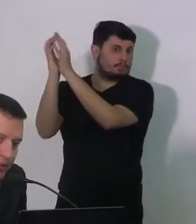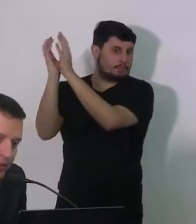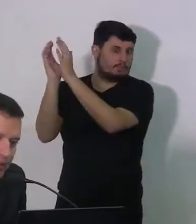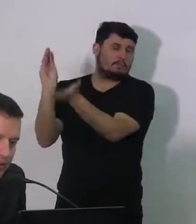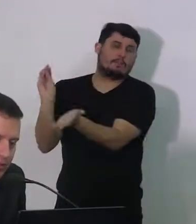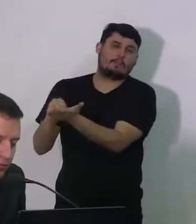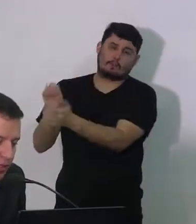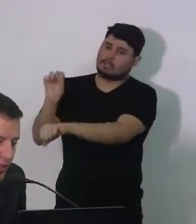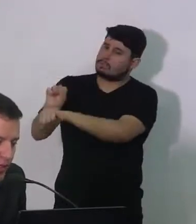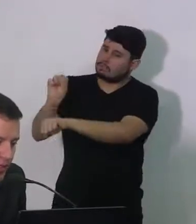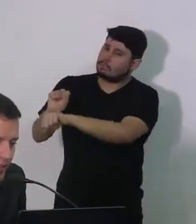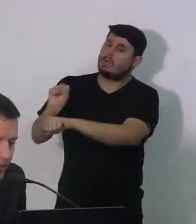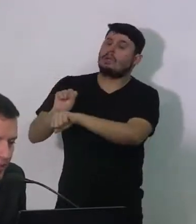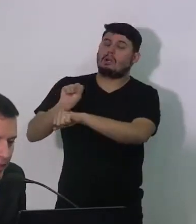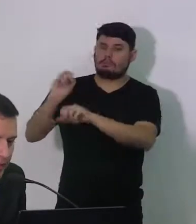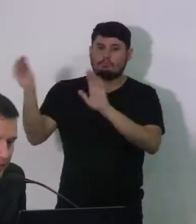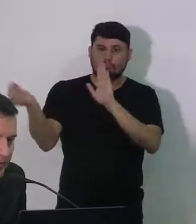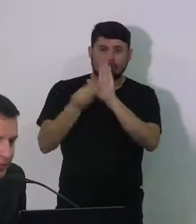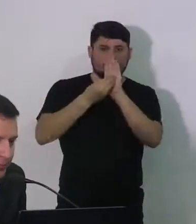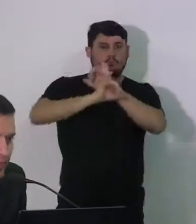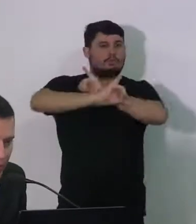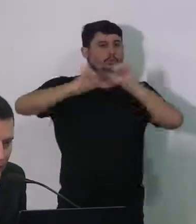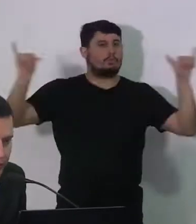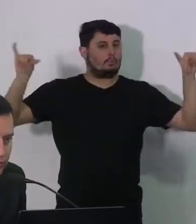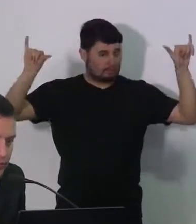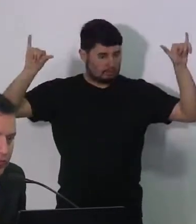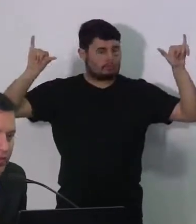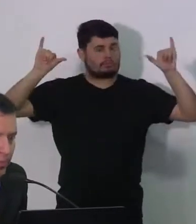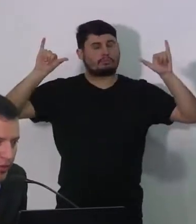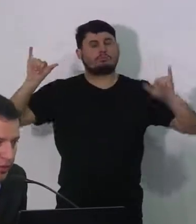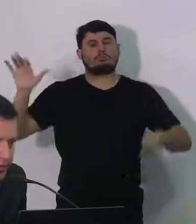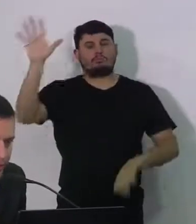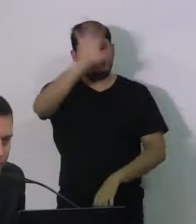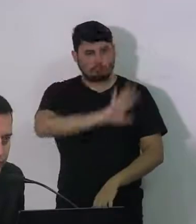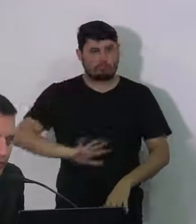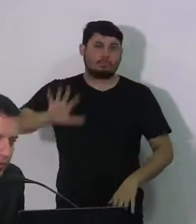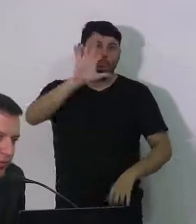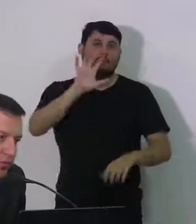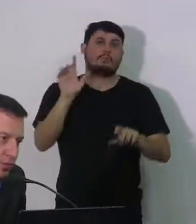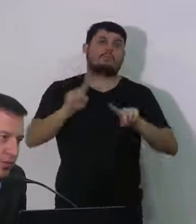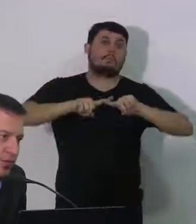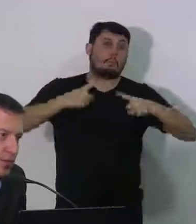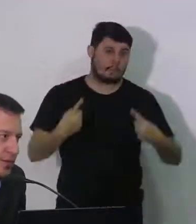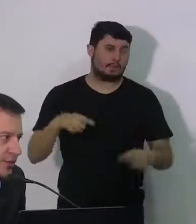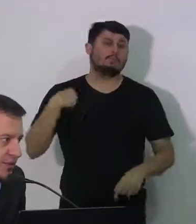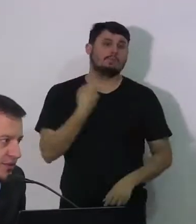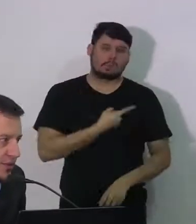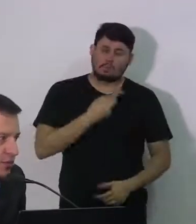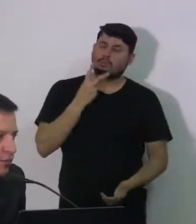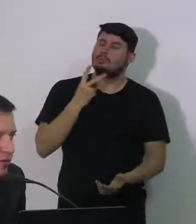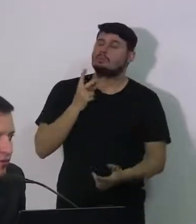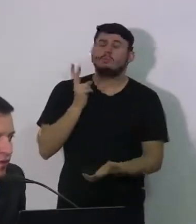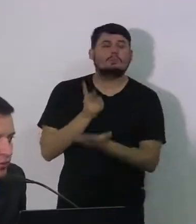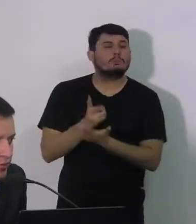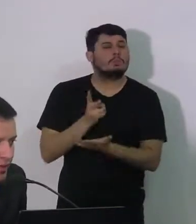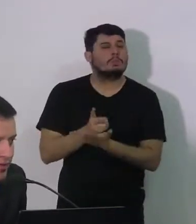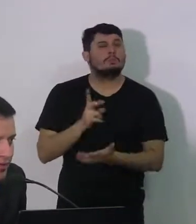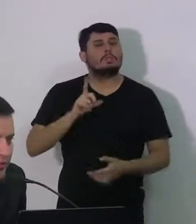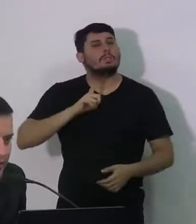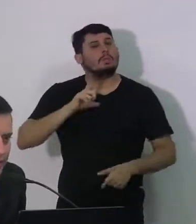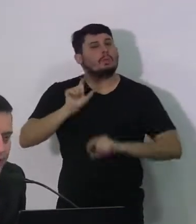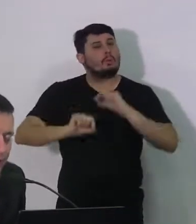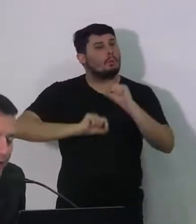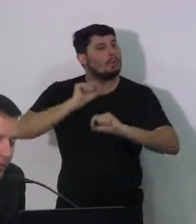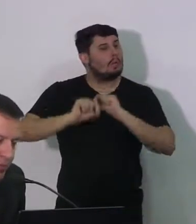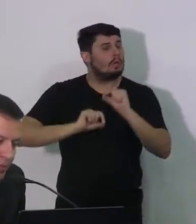tomadas independente disso, e a gente tem melhorado e tem informado as pessoas. Então, a fonte de informação oficial vai continuar,